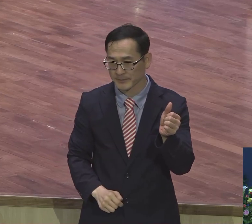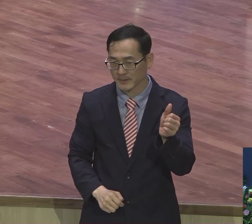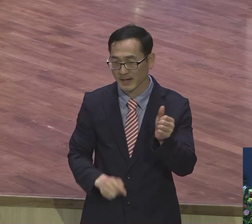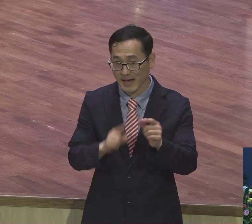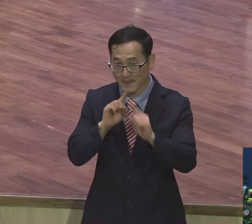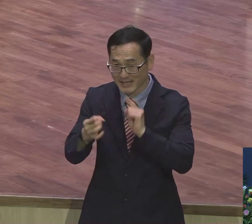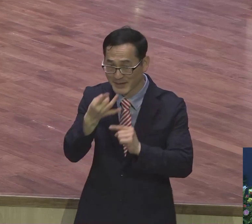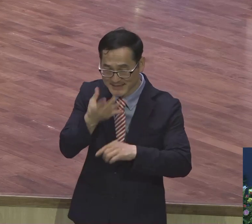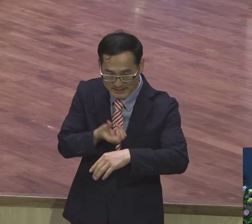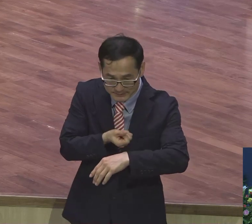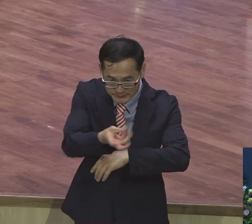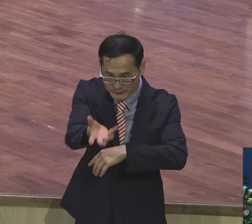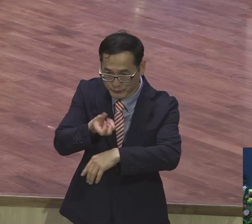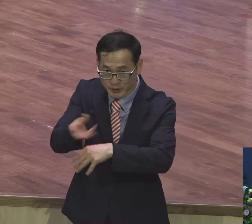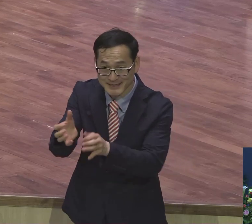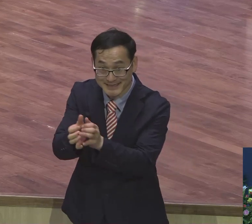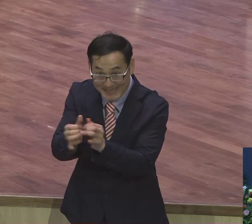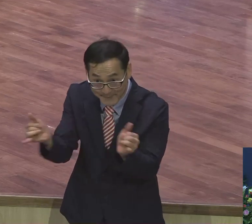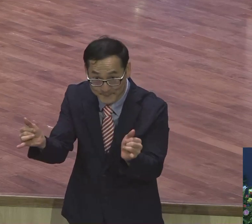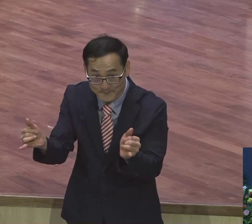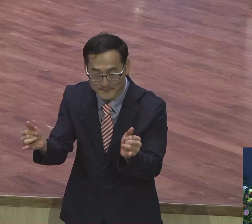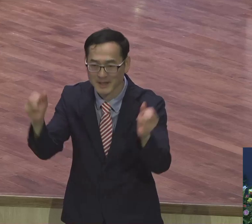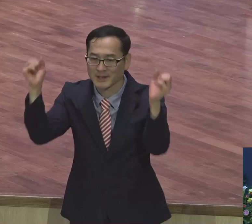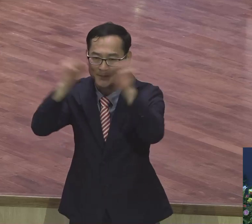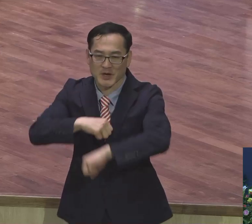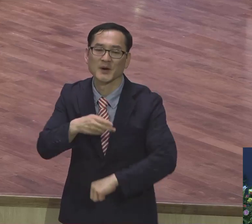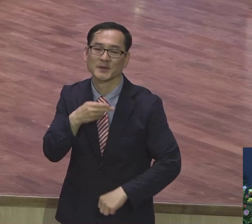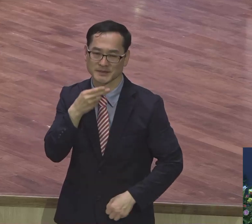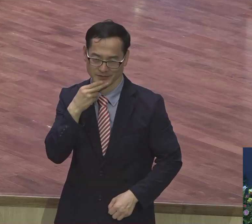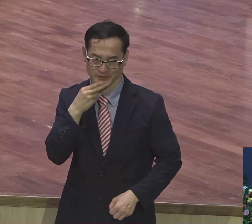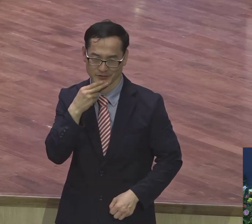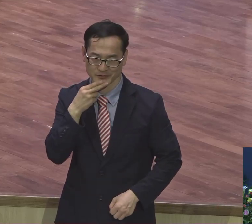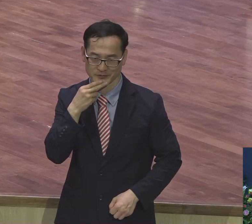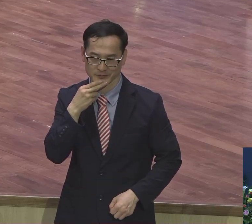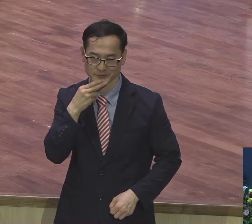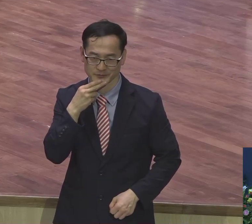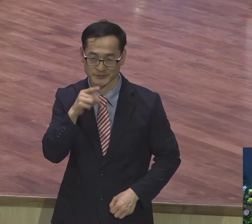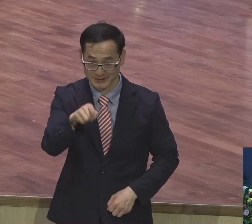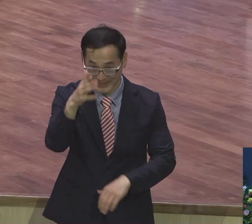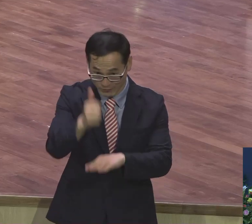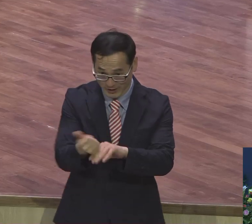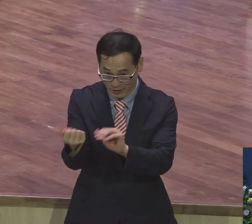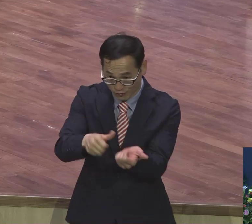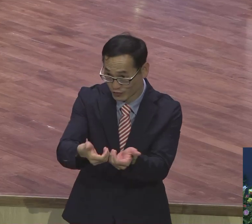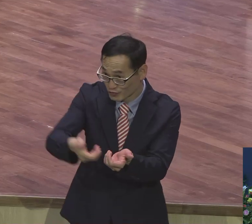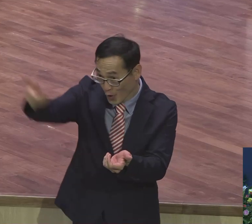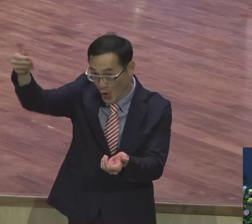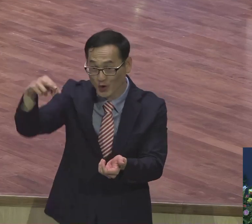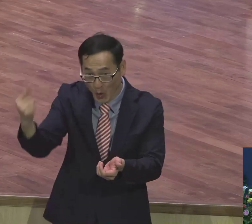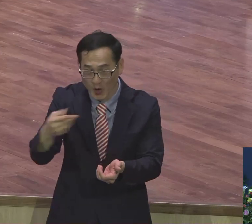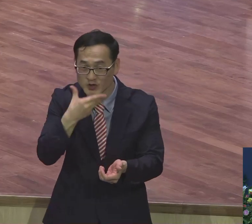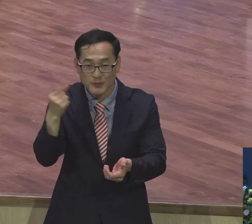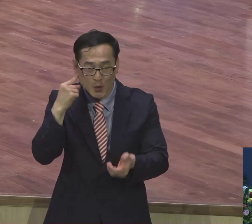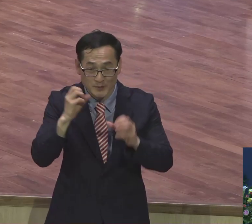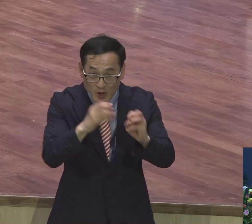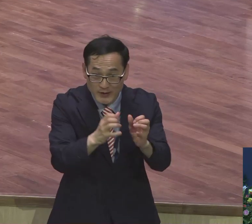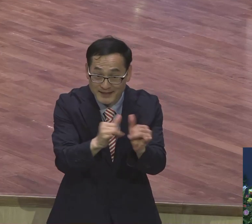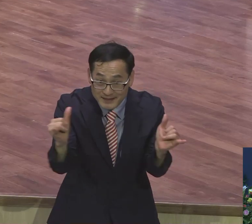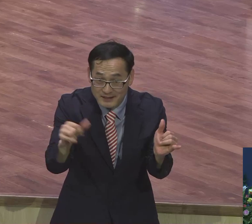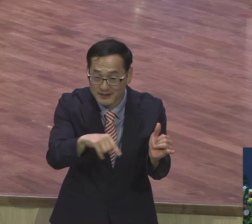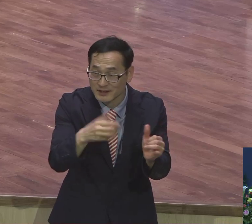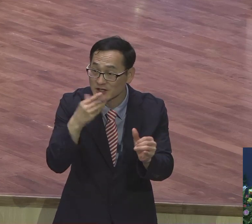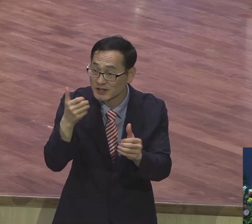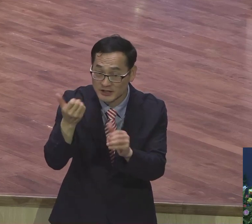말씀의 시를 뿌리는 자는 결코 멸망치 않는다. 그대가 이 세상을 떠난 후에라도 그 시가 풍족히 열매맺는다.